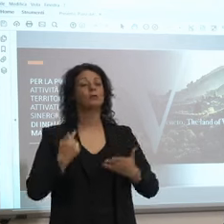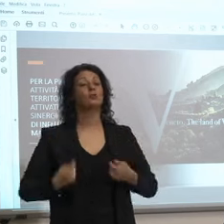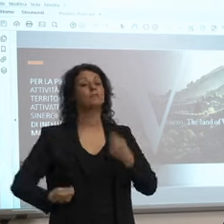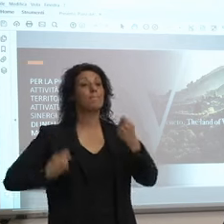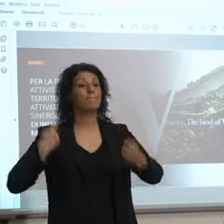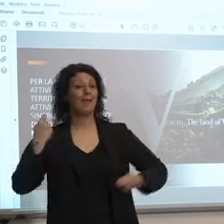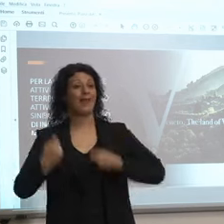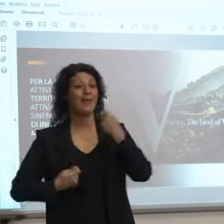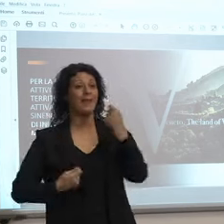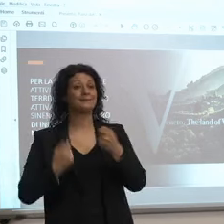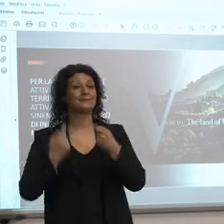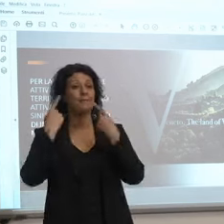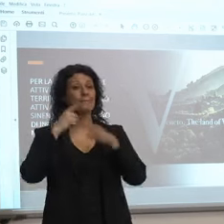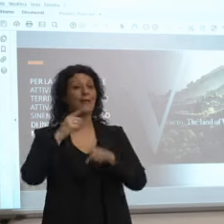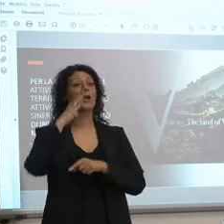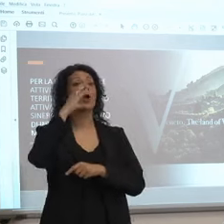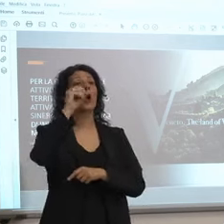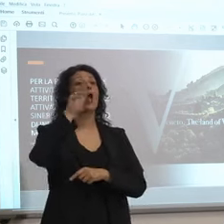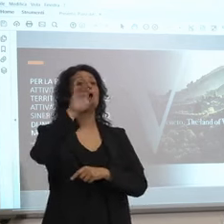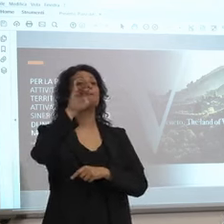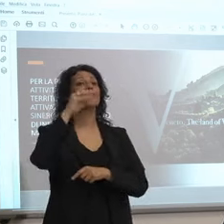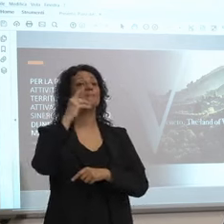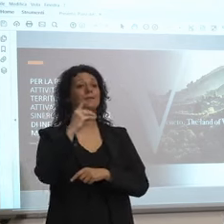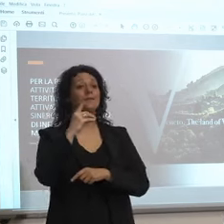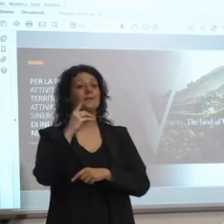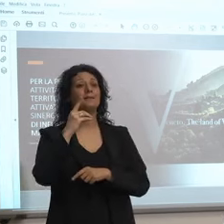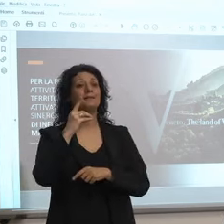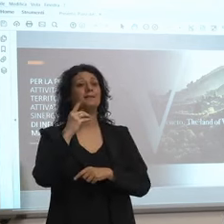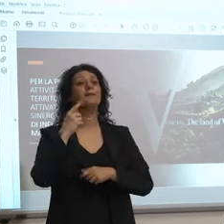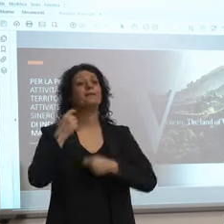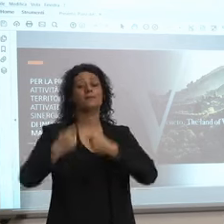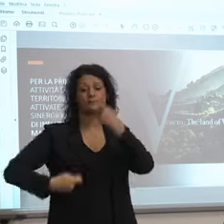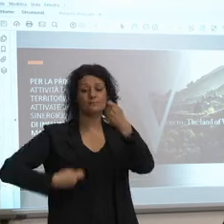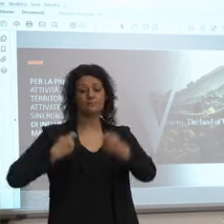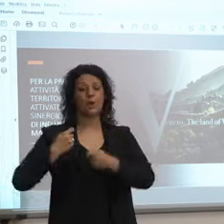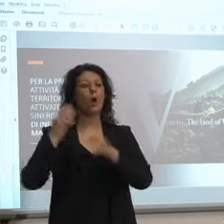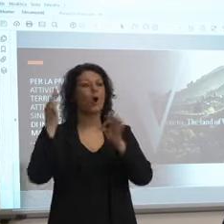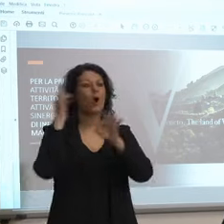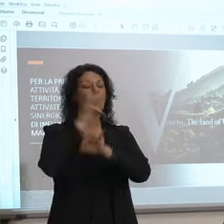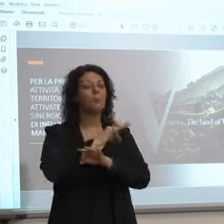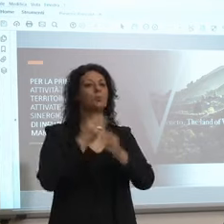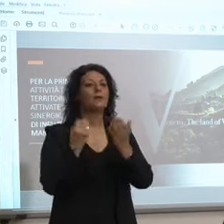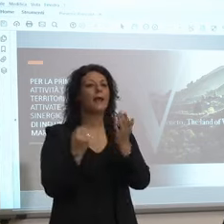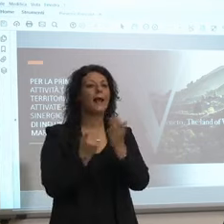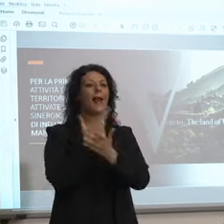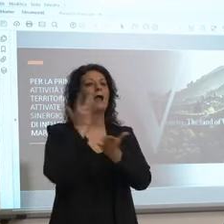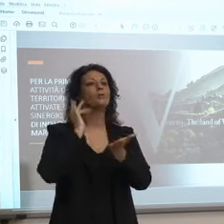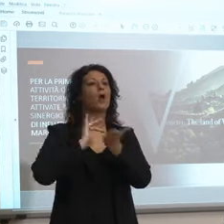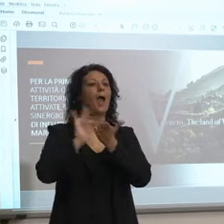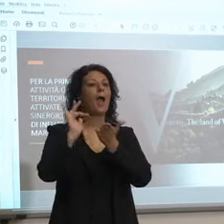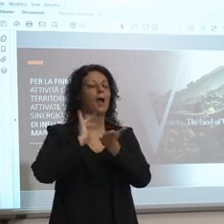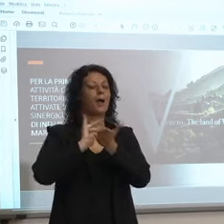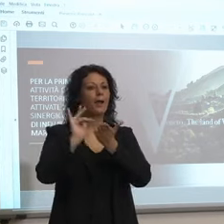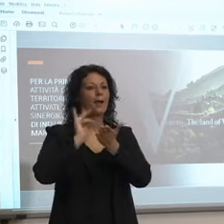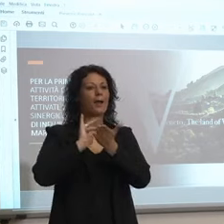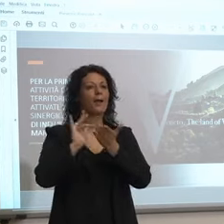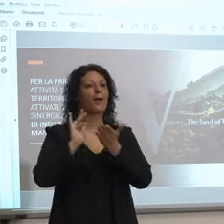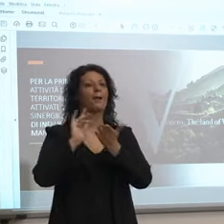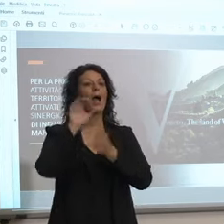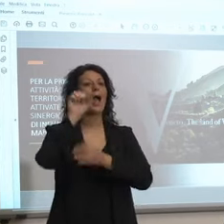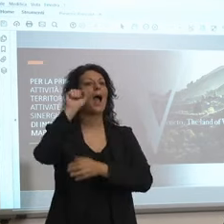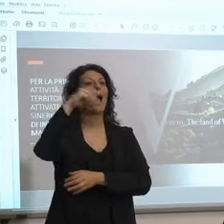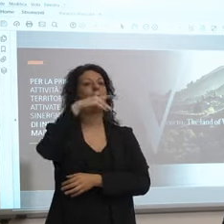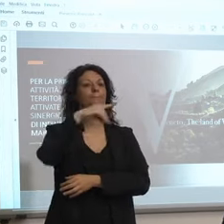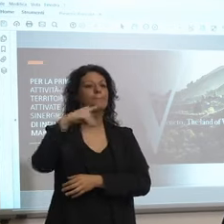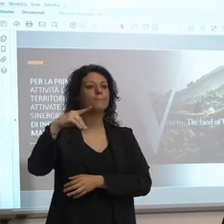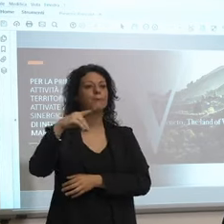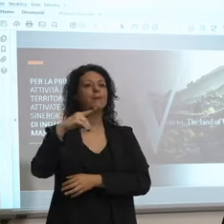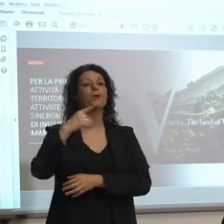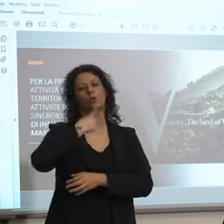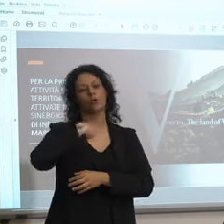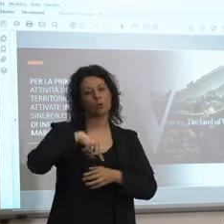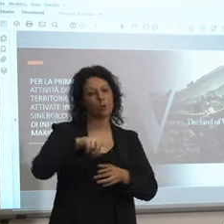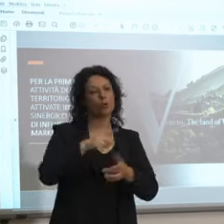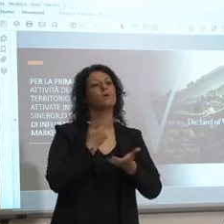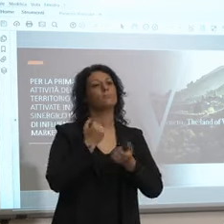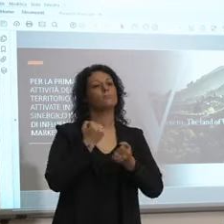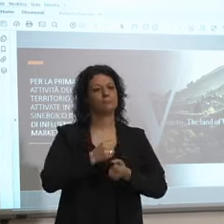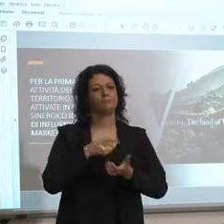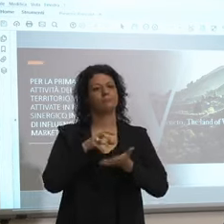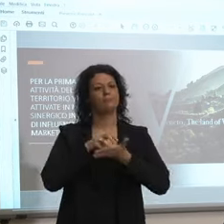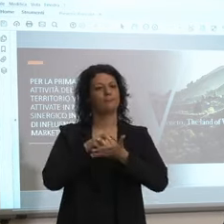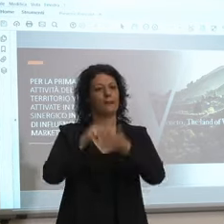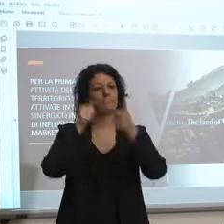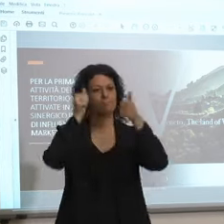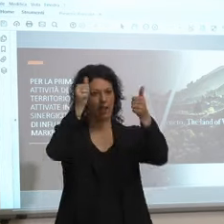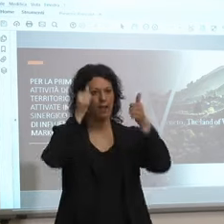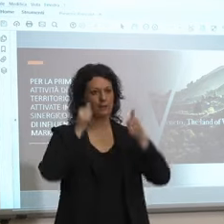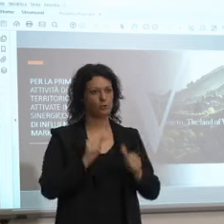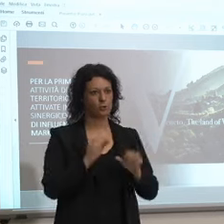per la digitalizzazione per app innovative quindi anche qua investimenti per imprese che fanno qualcosa di interessante in linea con il nostro